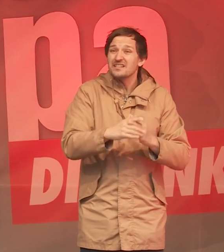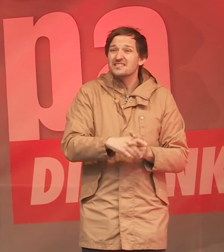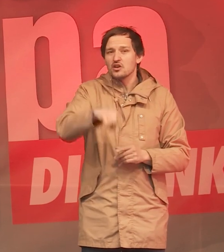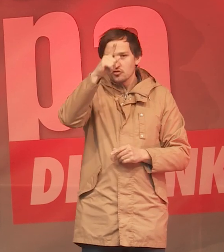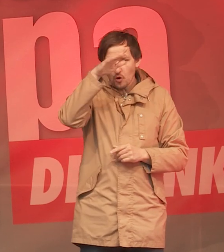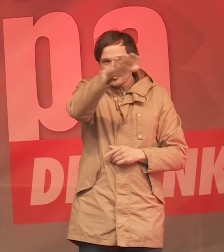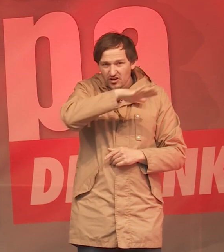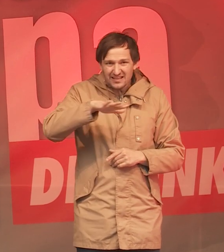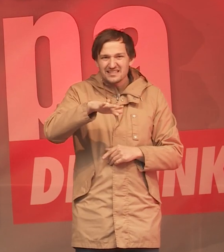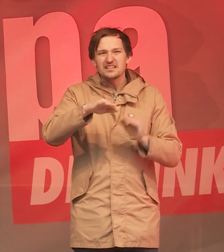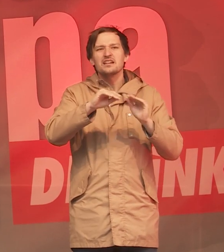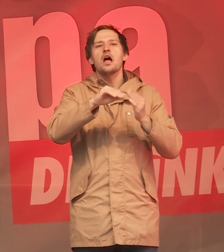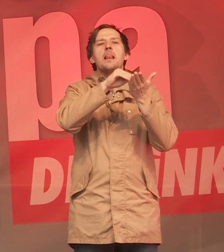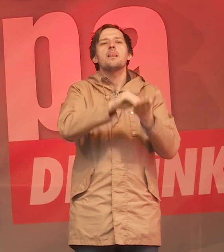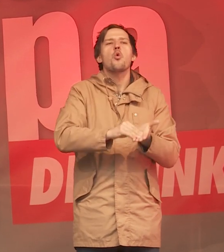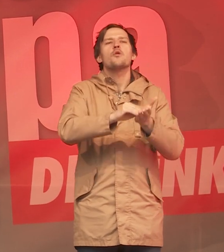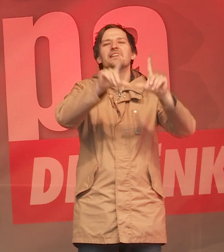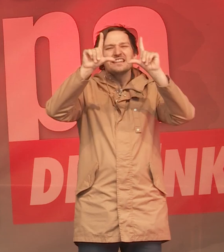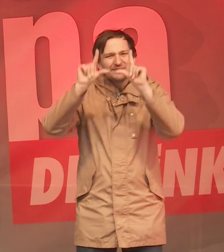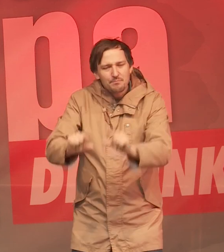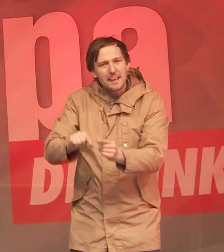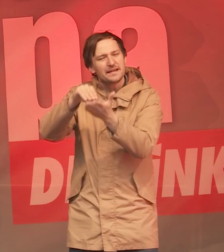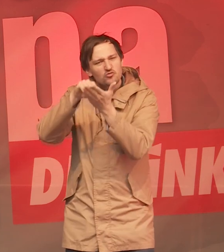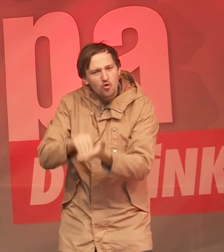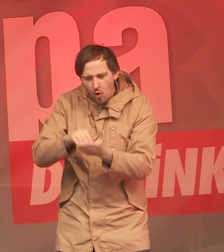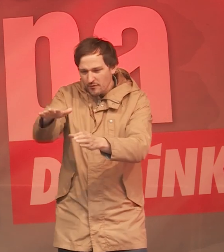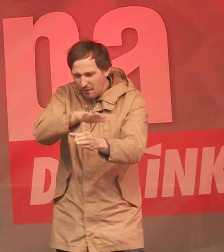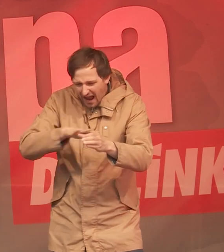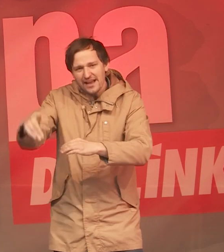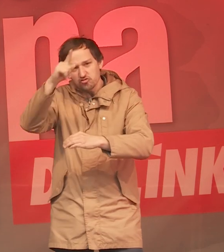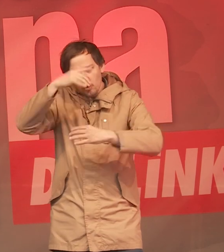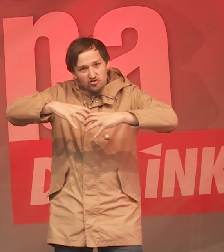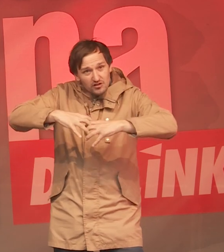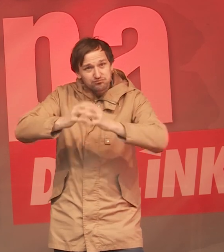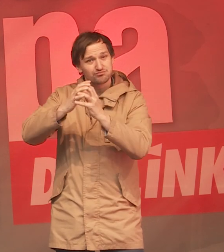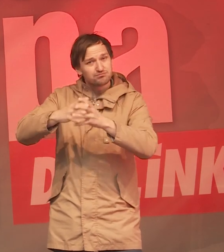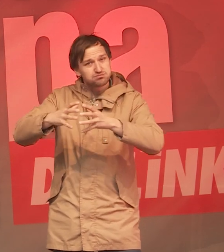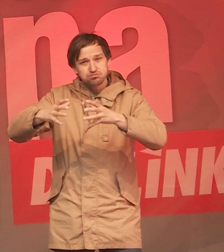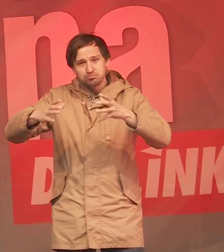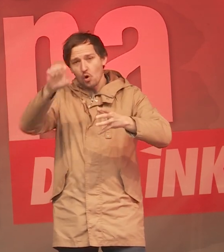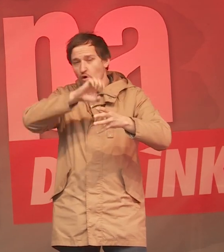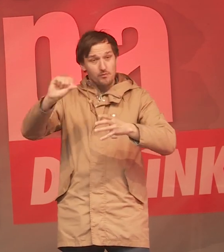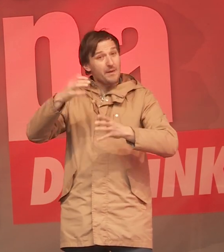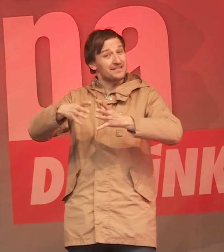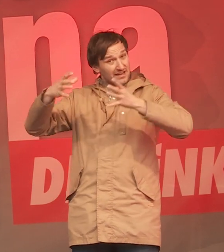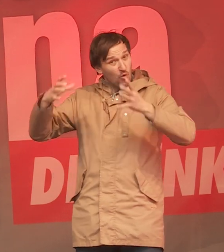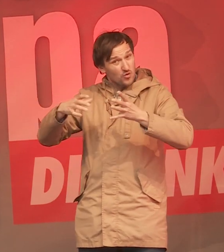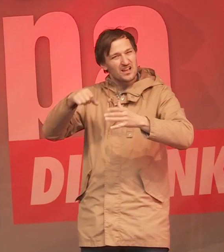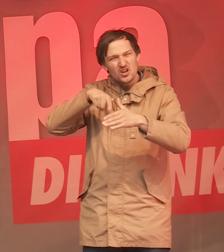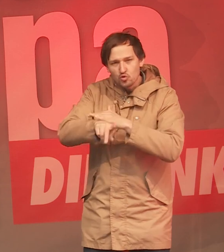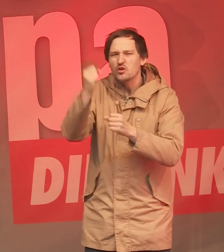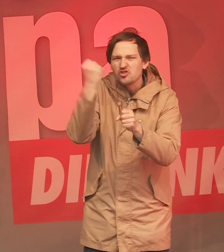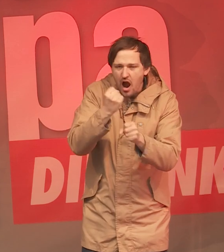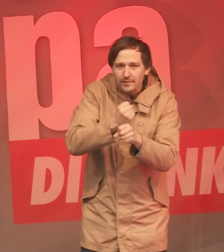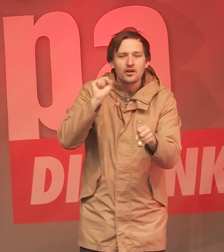größten Niedriglohnsektoren in ganz Europa entstanden ist, dass immer mehr Menschen trotz Arbeit arm sind